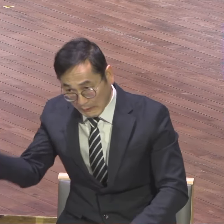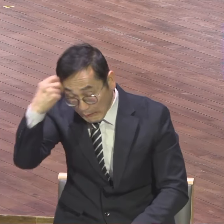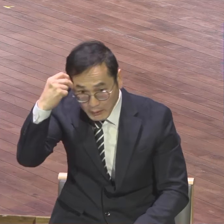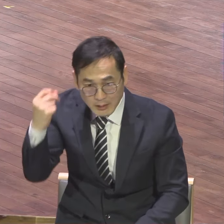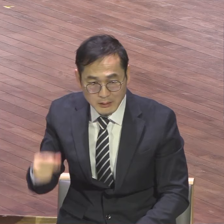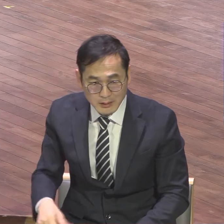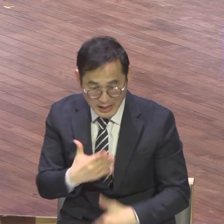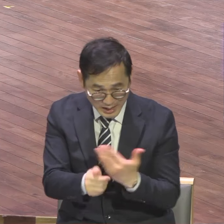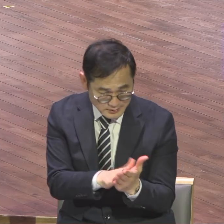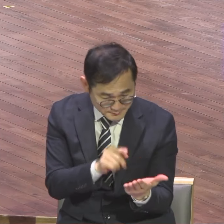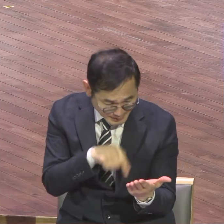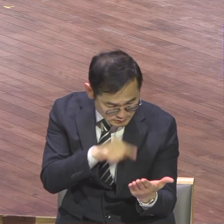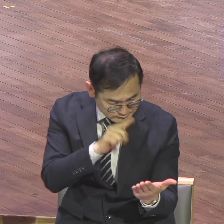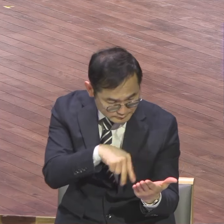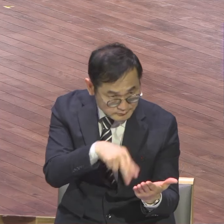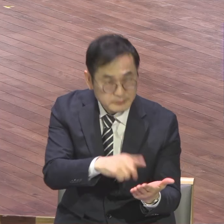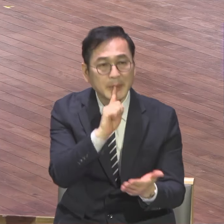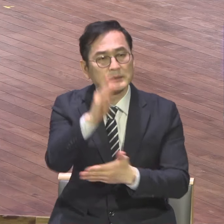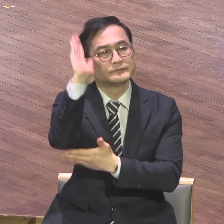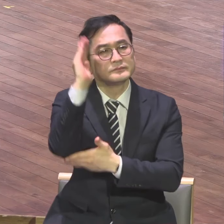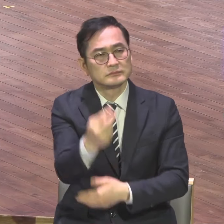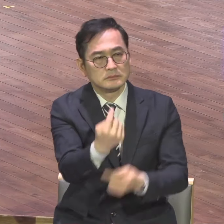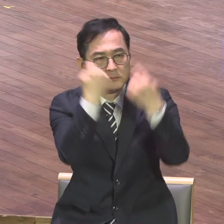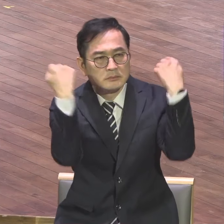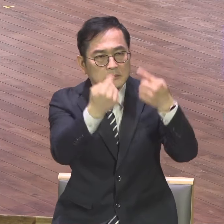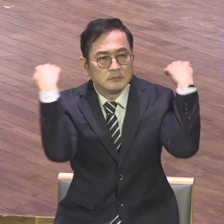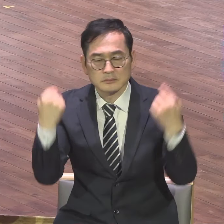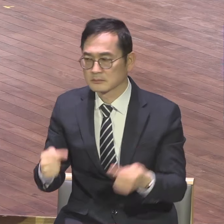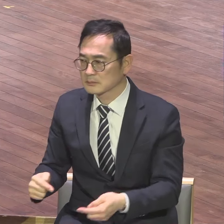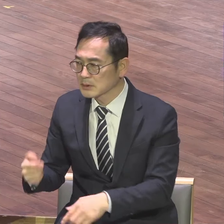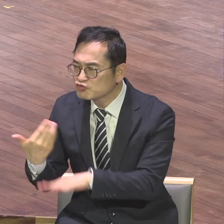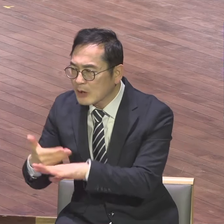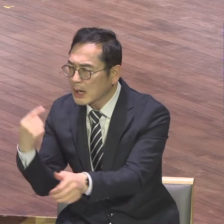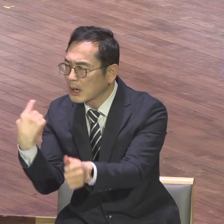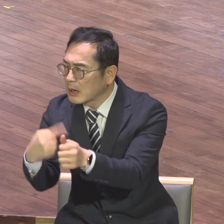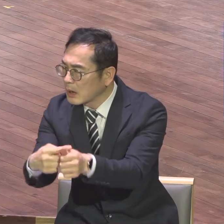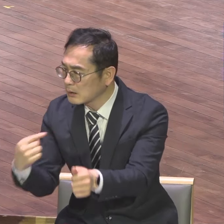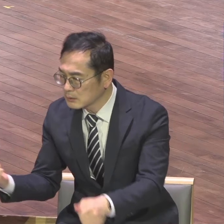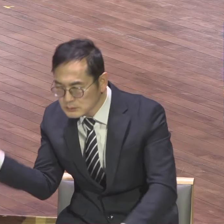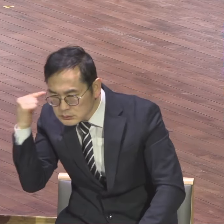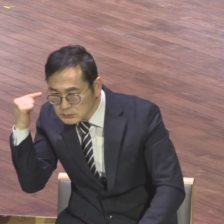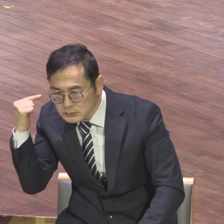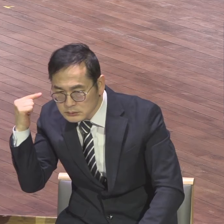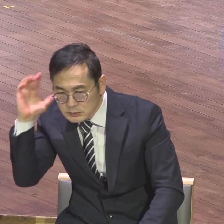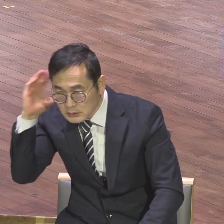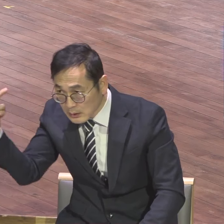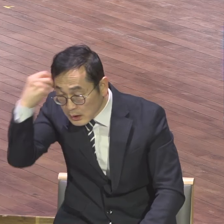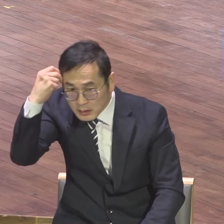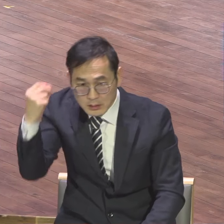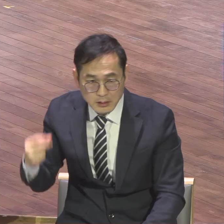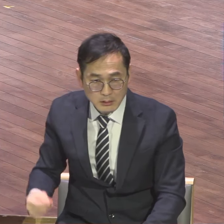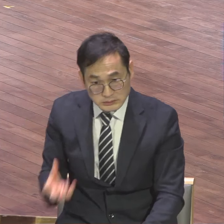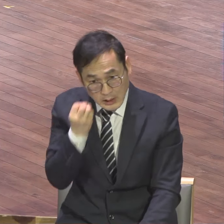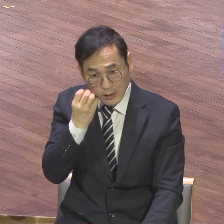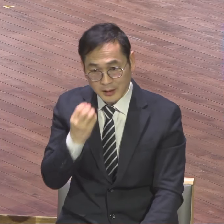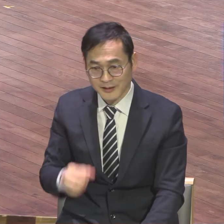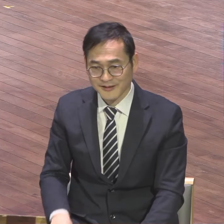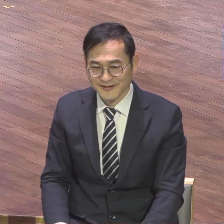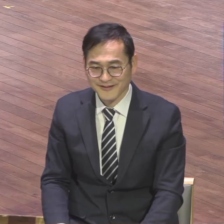최소한도 며칠은 기억해. 성경 말씀 설교 듣고 나가자마자 다 잊어버리는데 누가 한 말 영원히